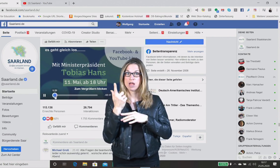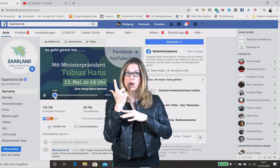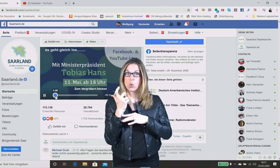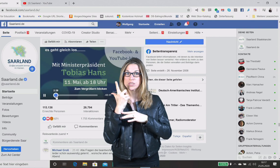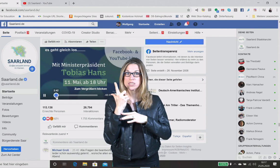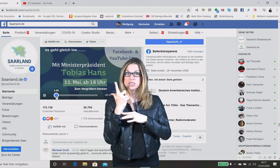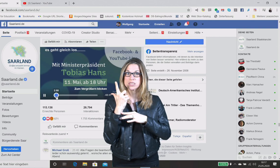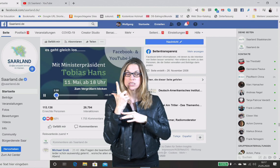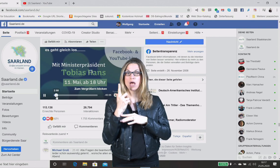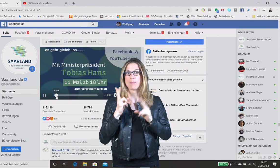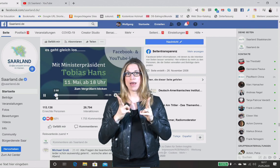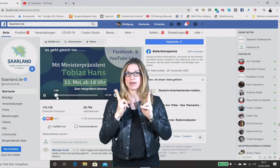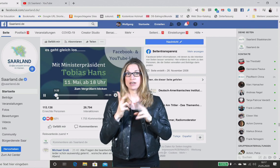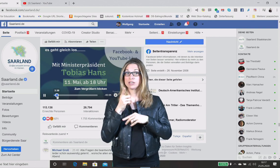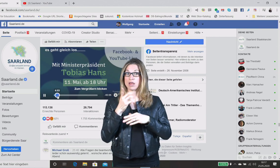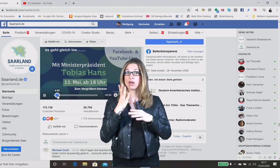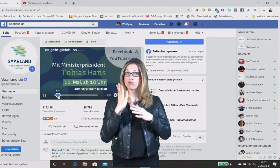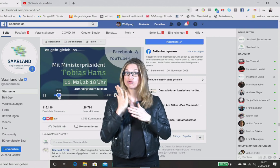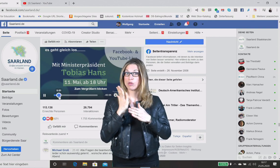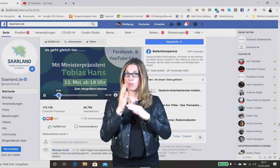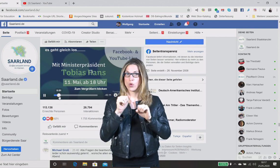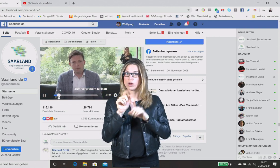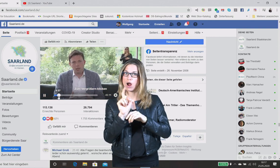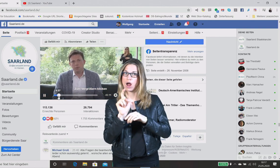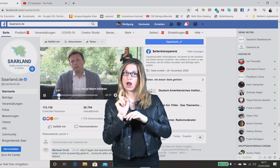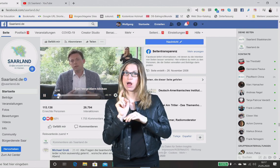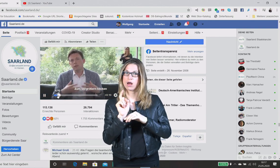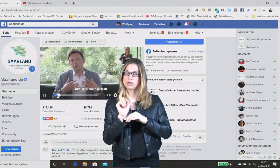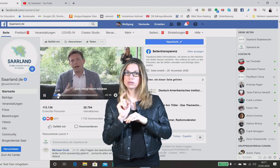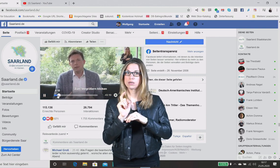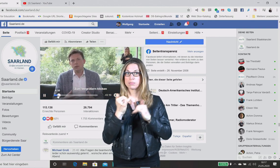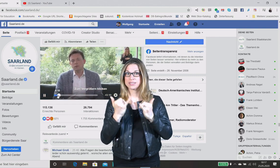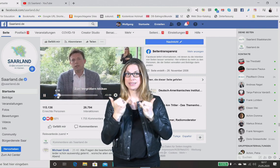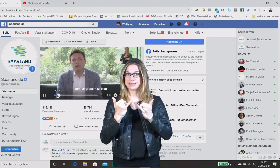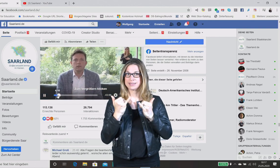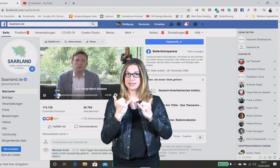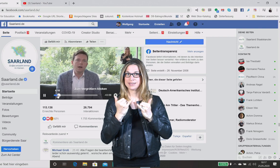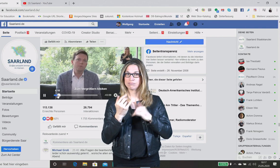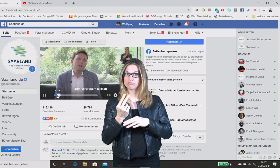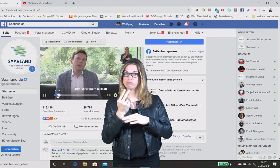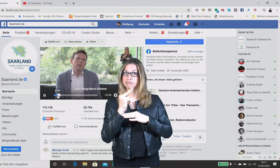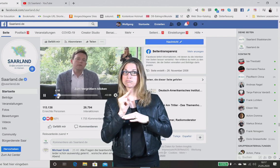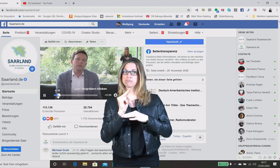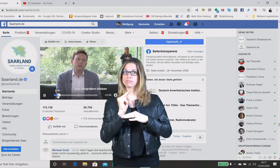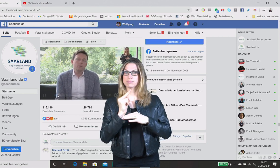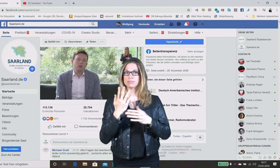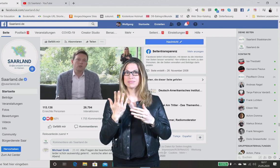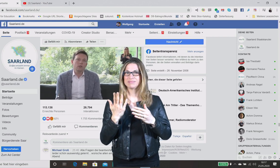starten. Aber wie Sie sehen, ist das jetzt natürlich etwas klein.